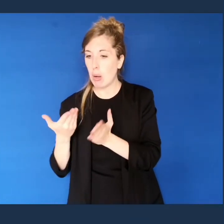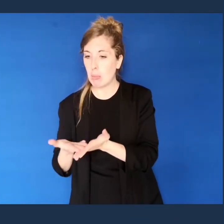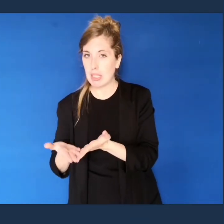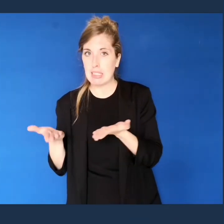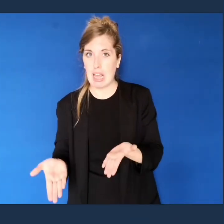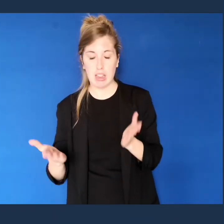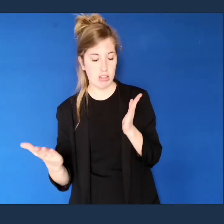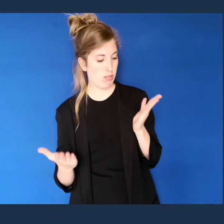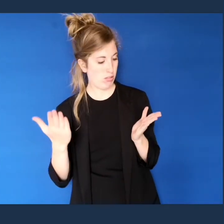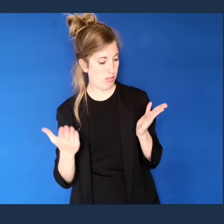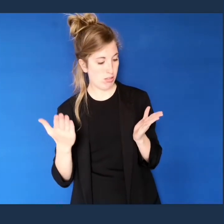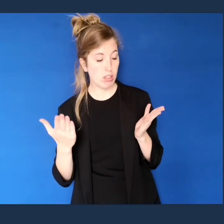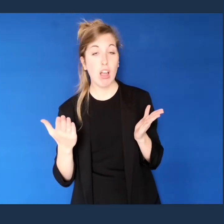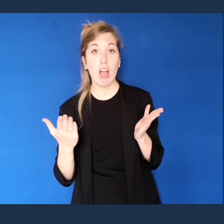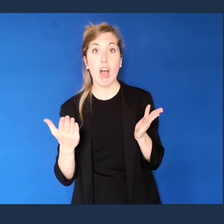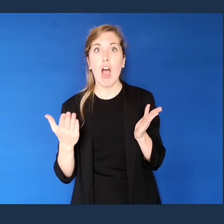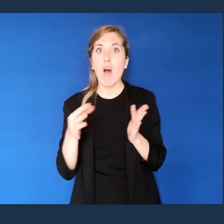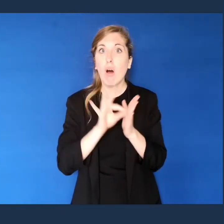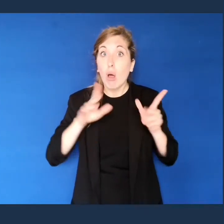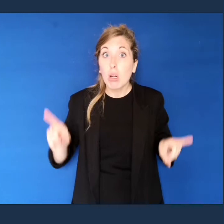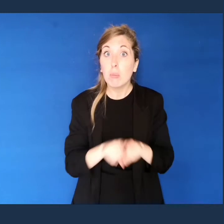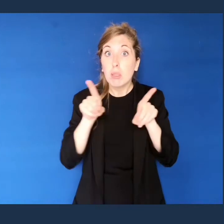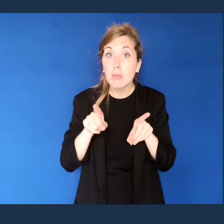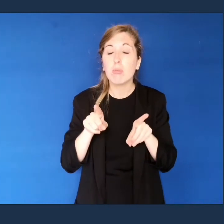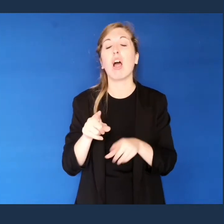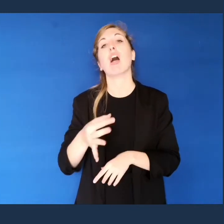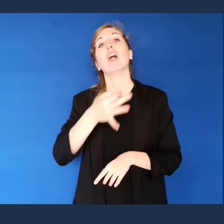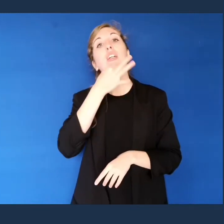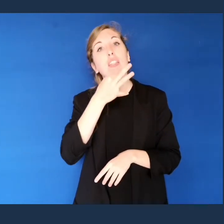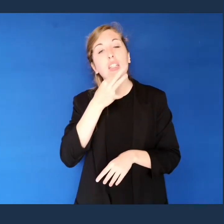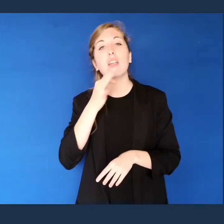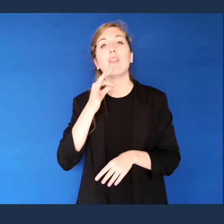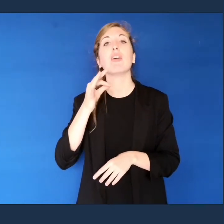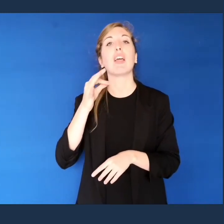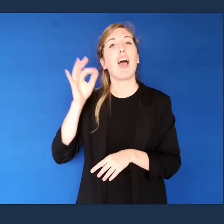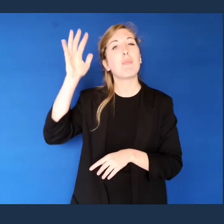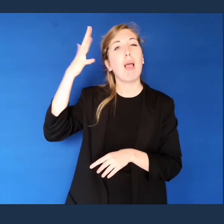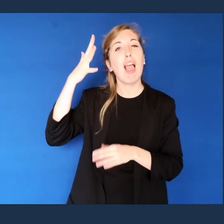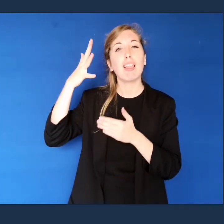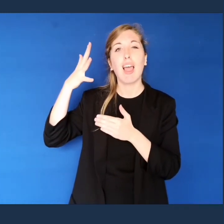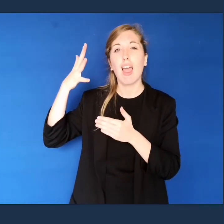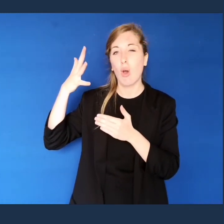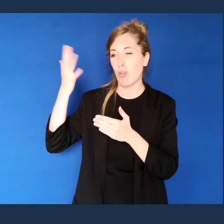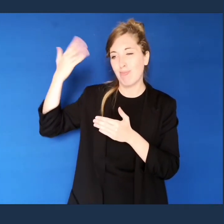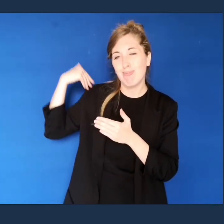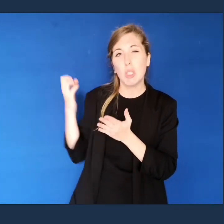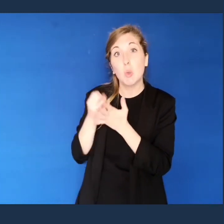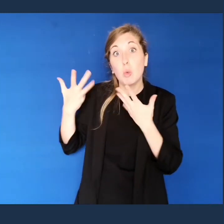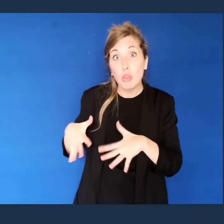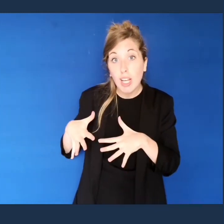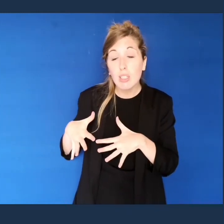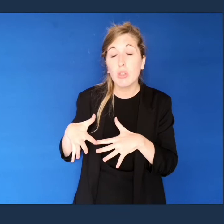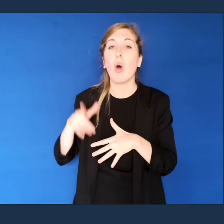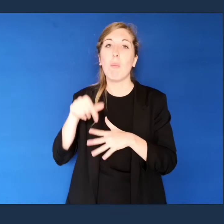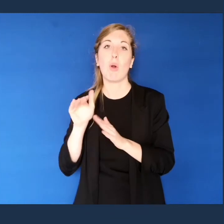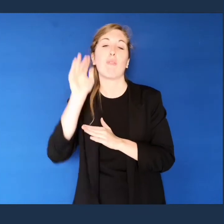erano simili a quelli che si osservavano nel presente, allora il tempo atmosferico futuro si sarebbe comportato come in